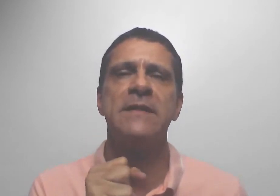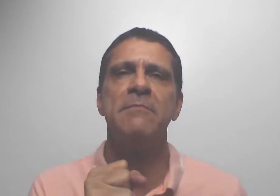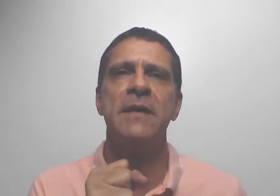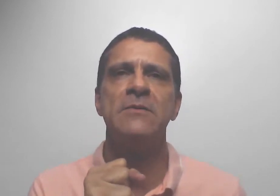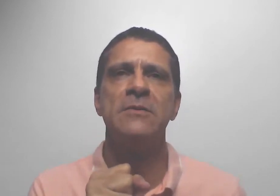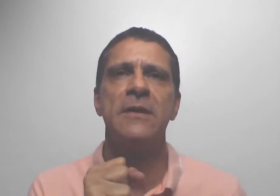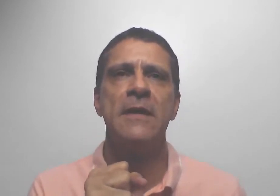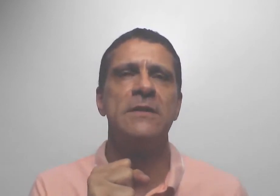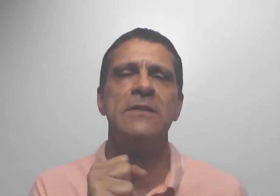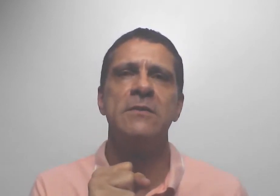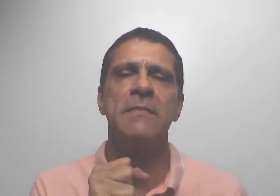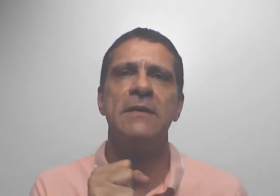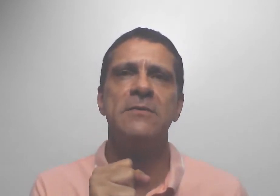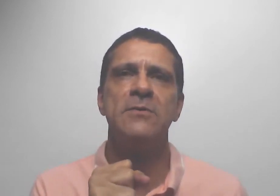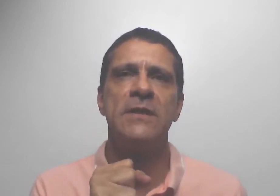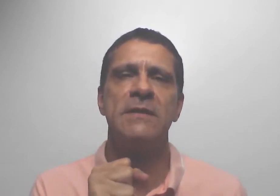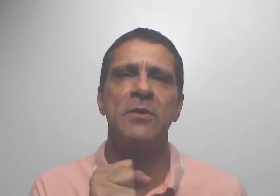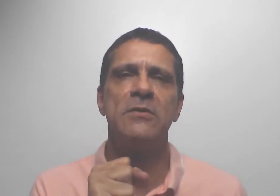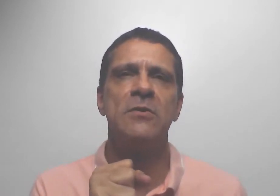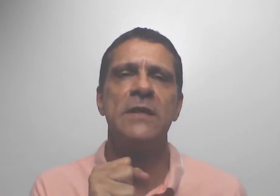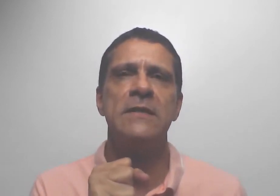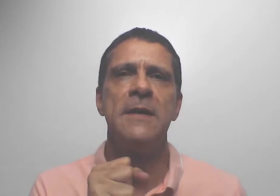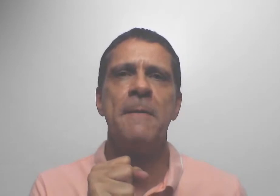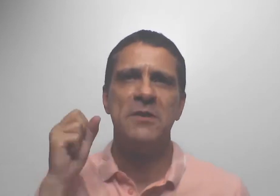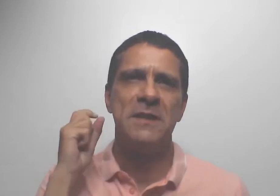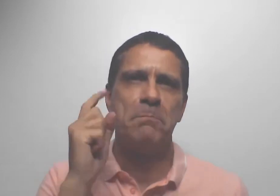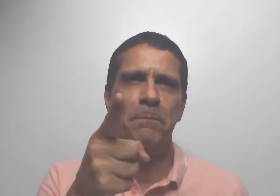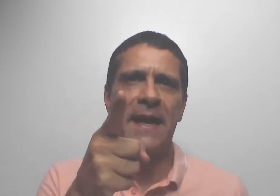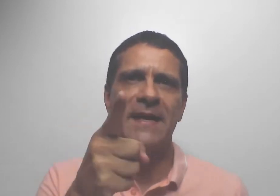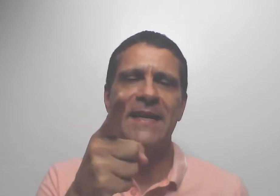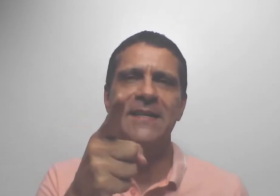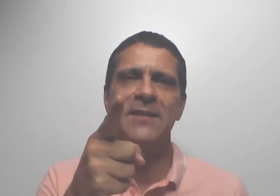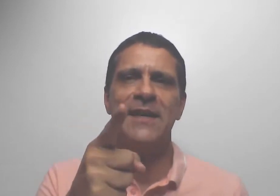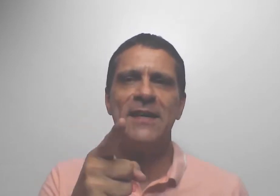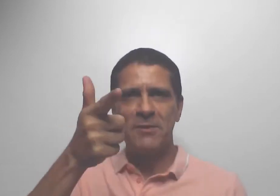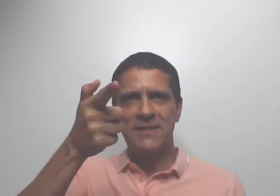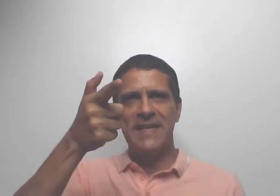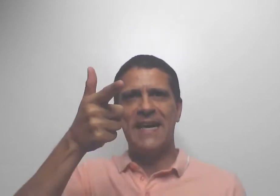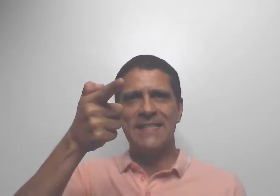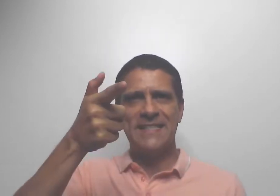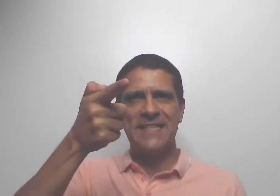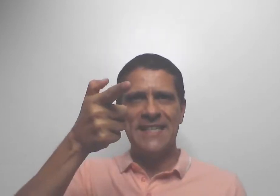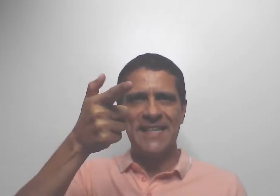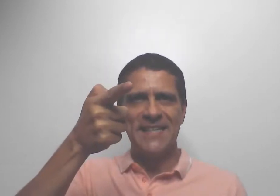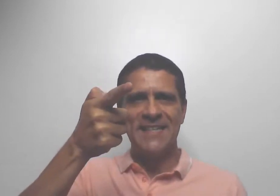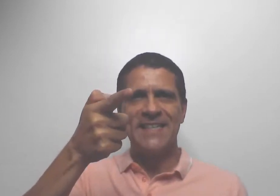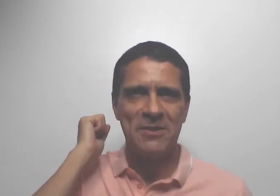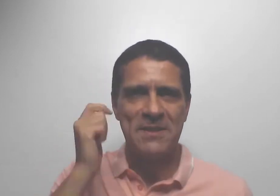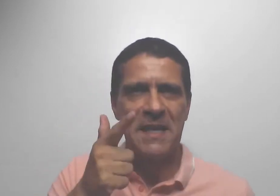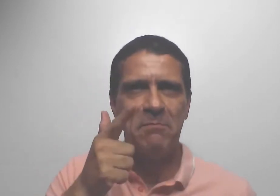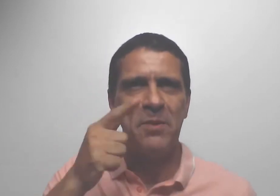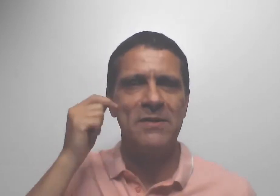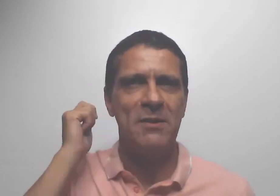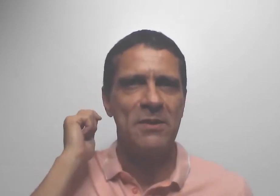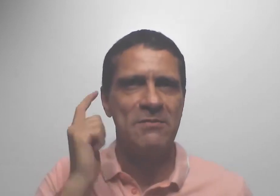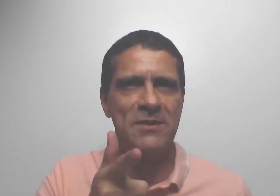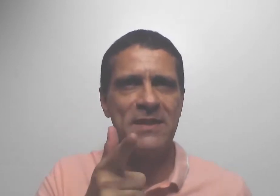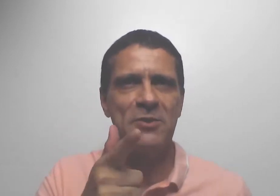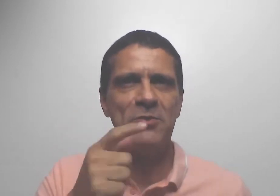pensamentos, seus sentimentos, suas emoções. Quando você paragreja, quando você atira, quando você aponta, quando você